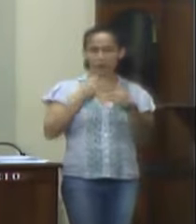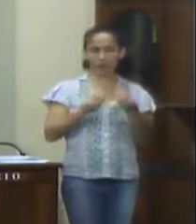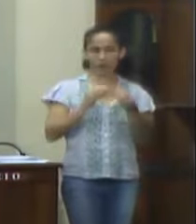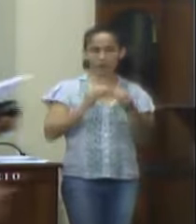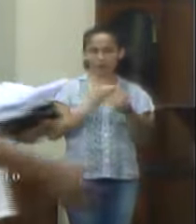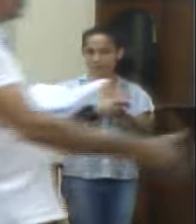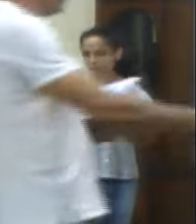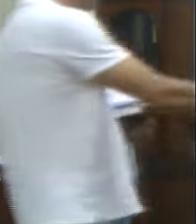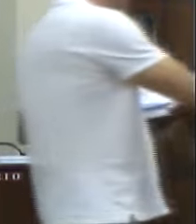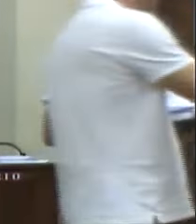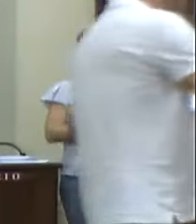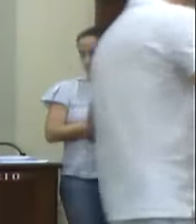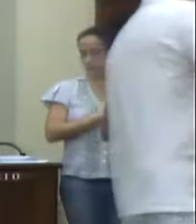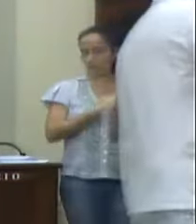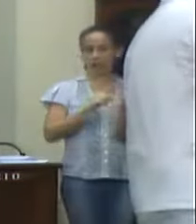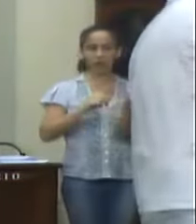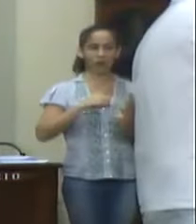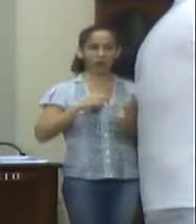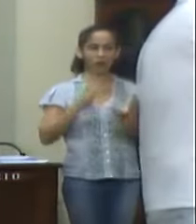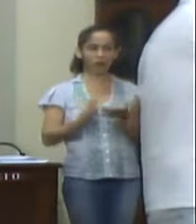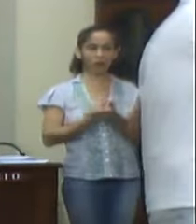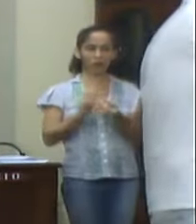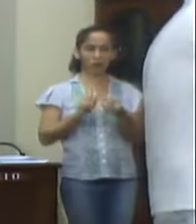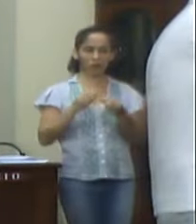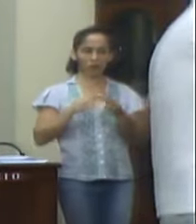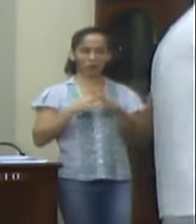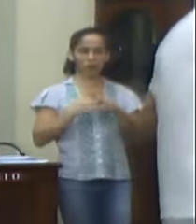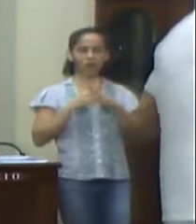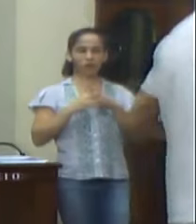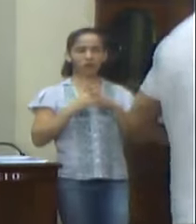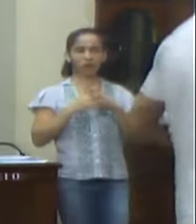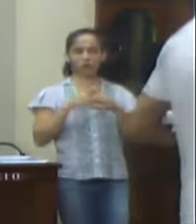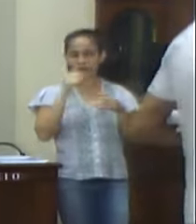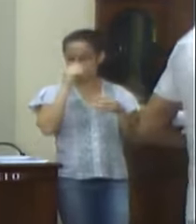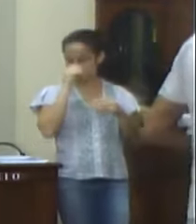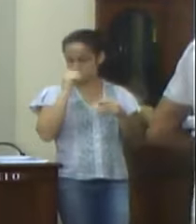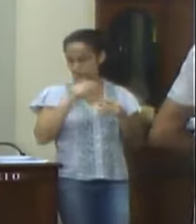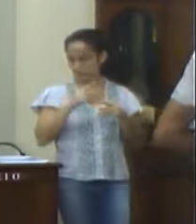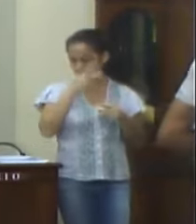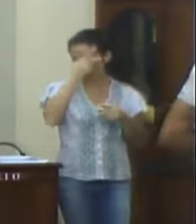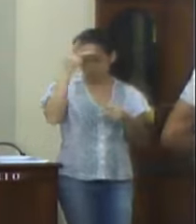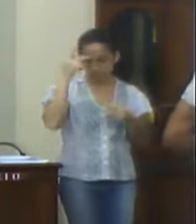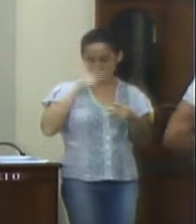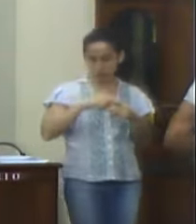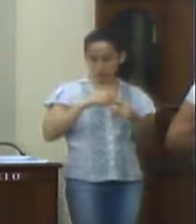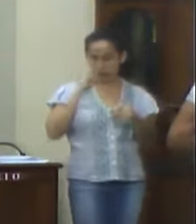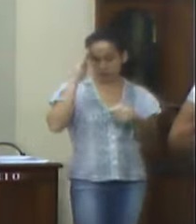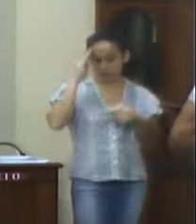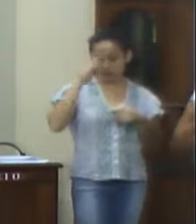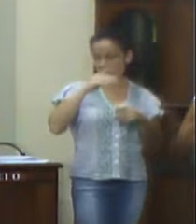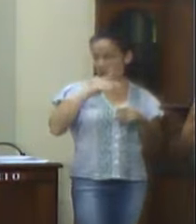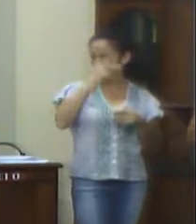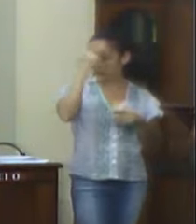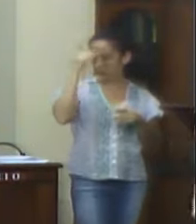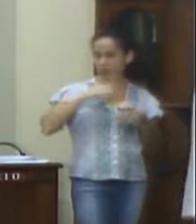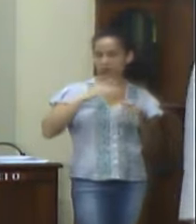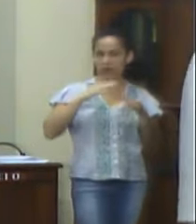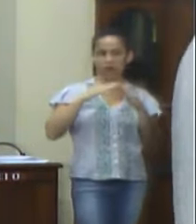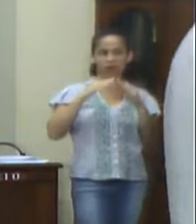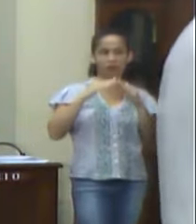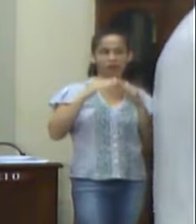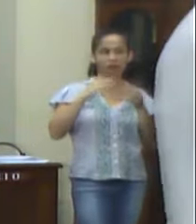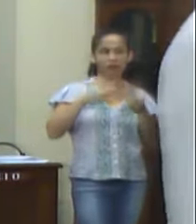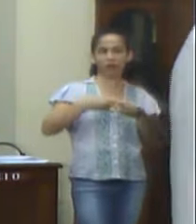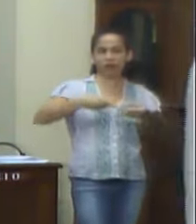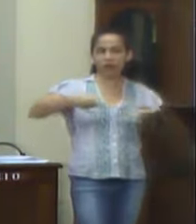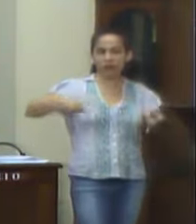de tais reparos, causando uma série de transtornos na rotina das pessoas, principalmente as que têm pessoas acamadas em suas residências.